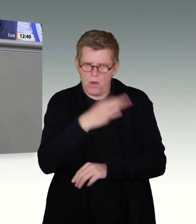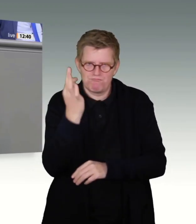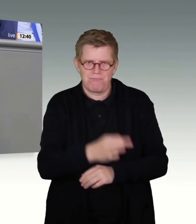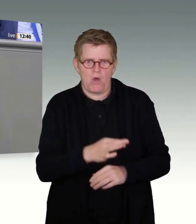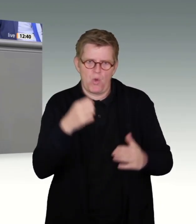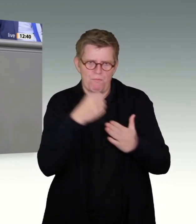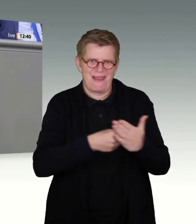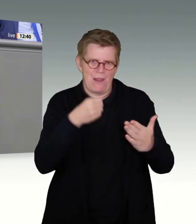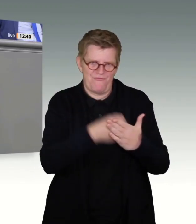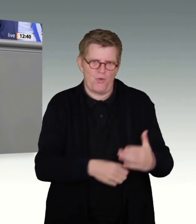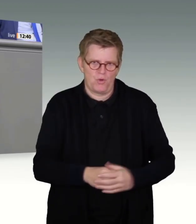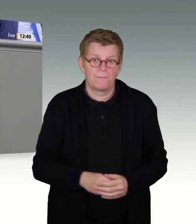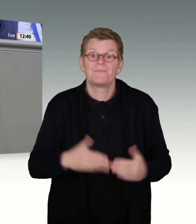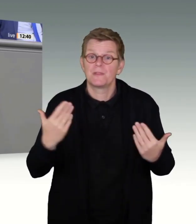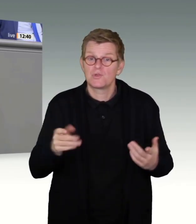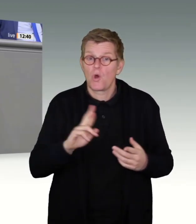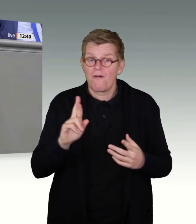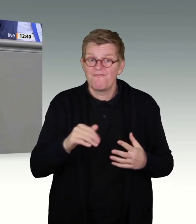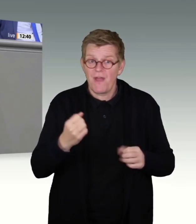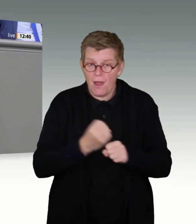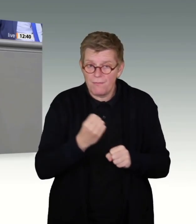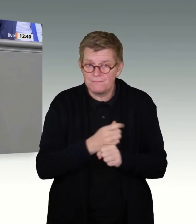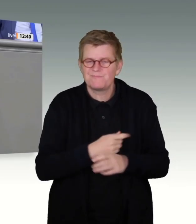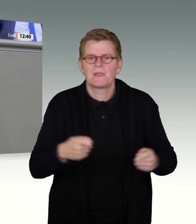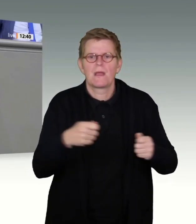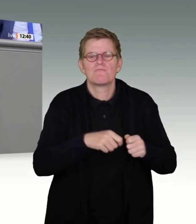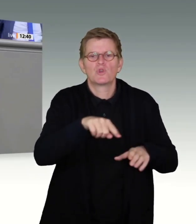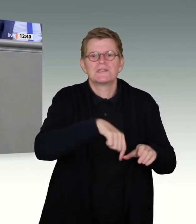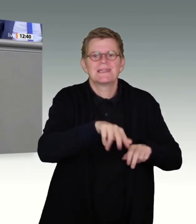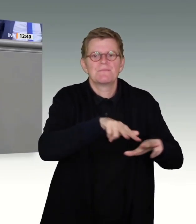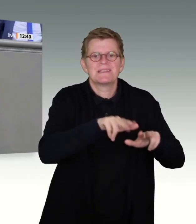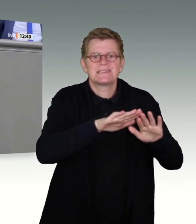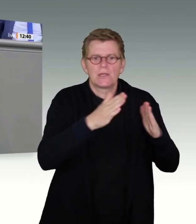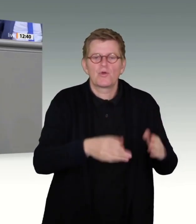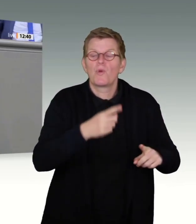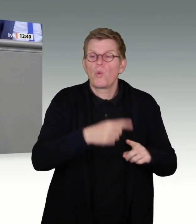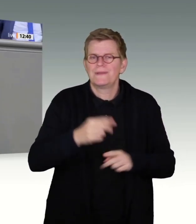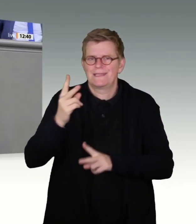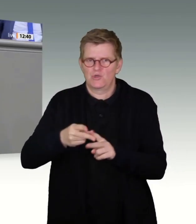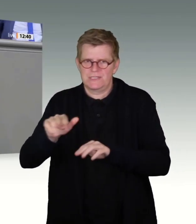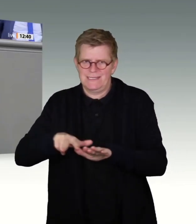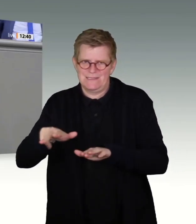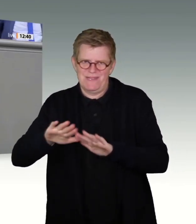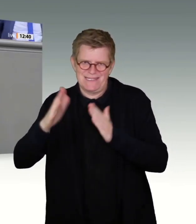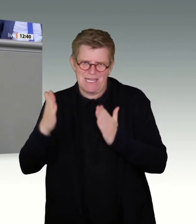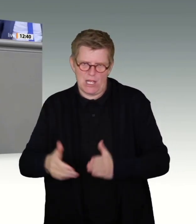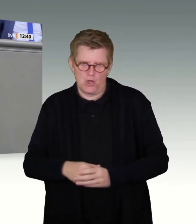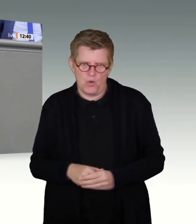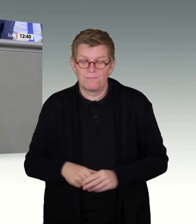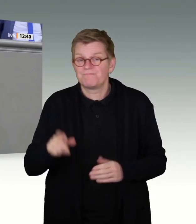sowohl das Bundesinnenministerium als auch das Justizministerium, um die seit Jahren andauernde